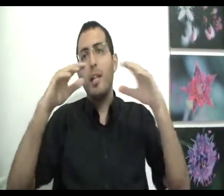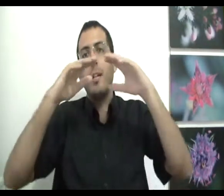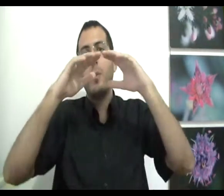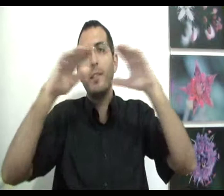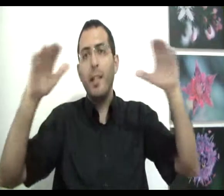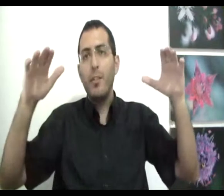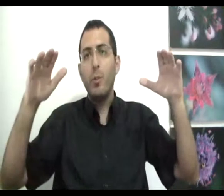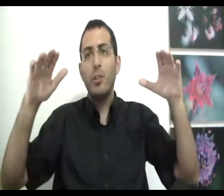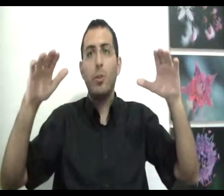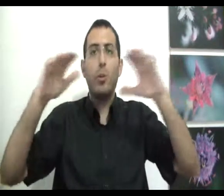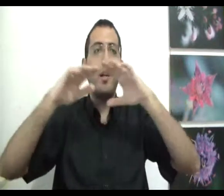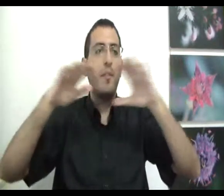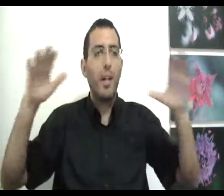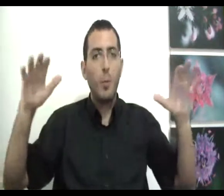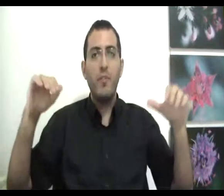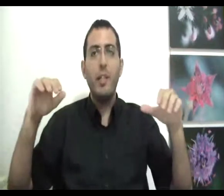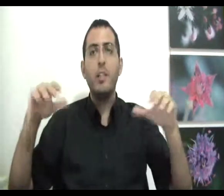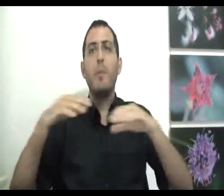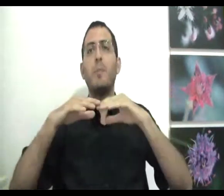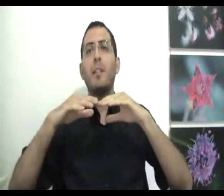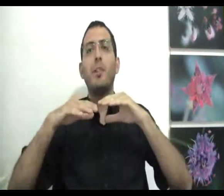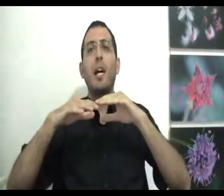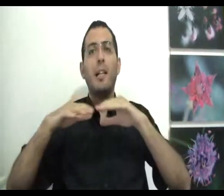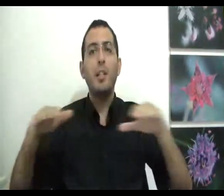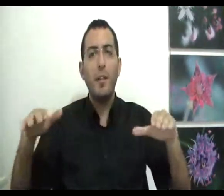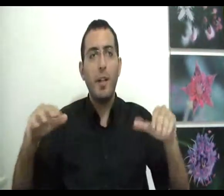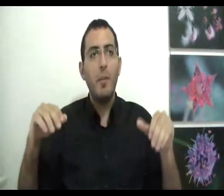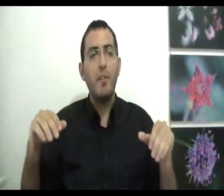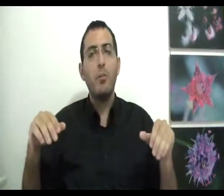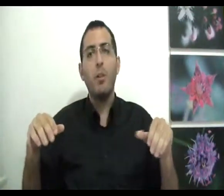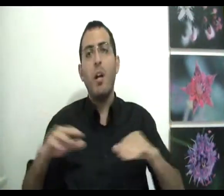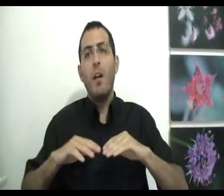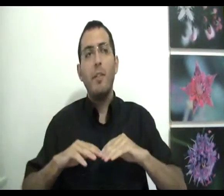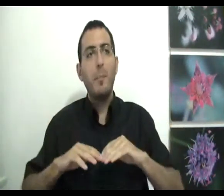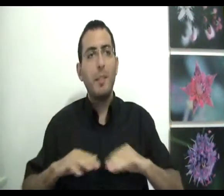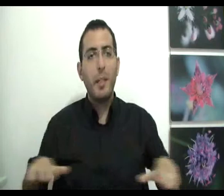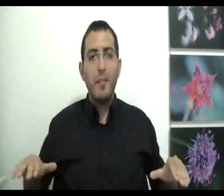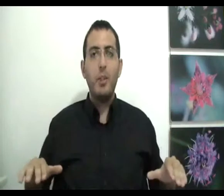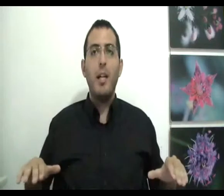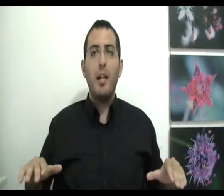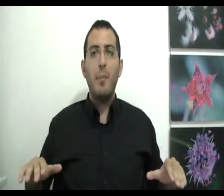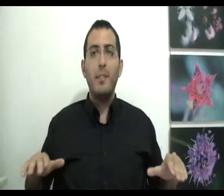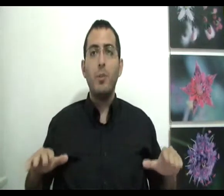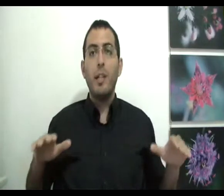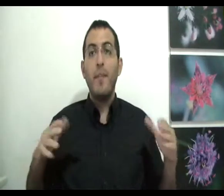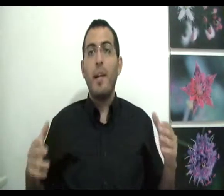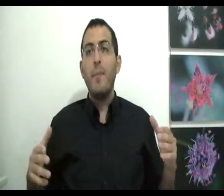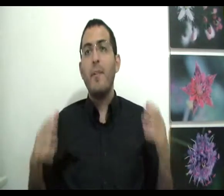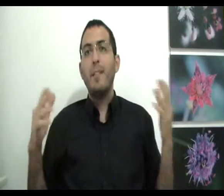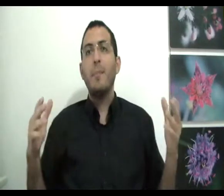העני רוצה, יש לנו שאותו אף אחד לא מבין יש את הפרספקטיבה של העני שאף אחד לא מבין אותו ויש את הפרספקטיבה של המציאות שגם אף אחד לא מבין מה זה